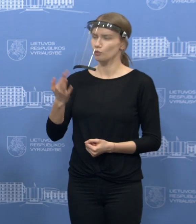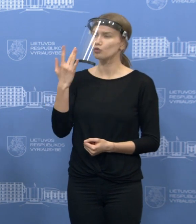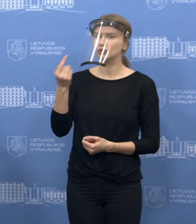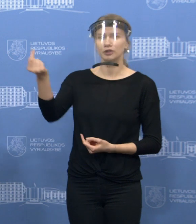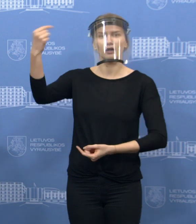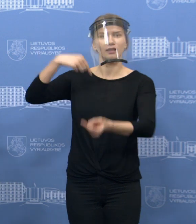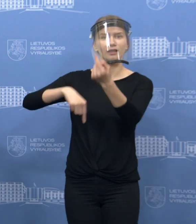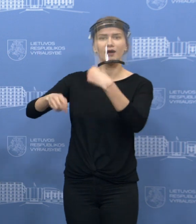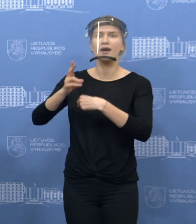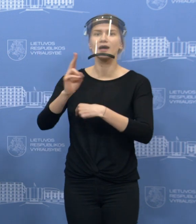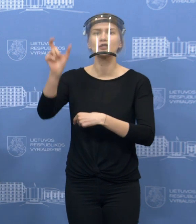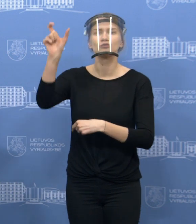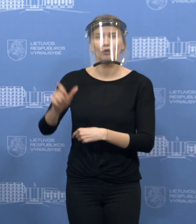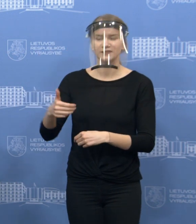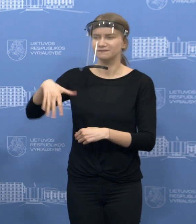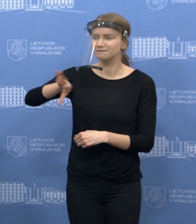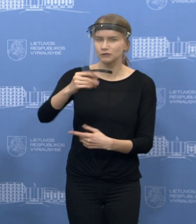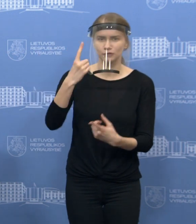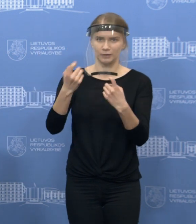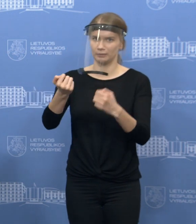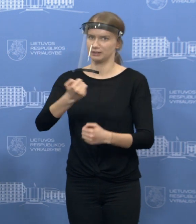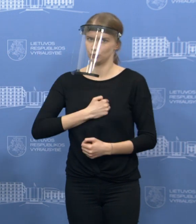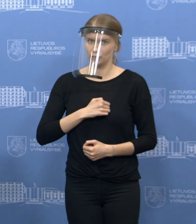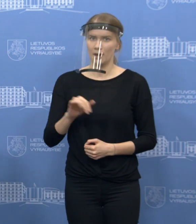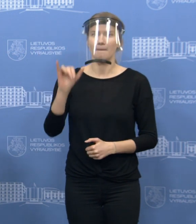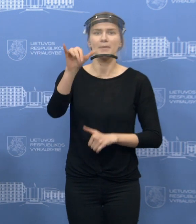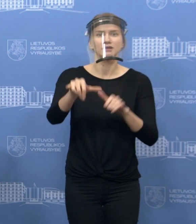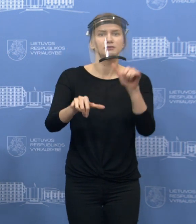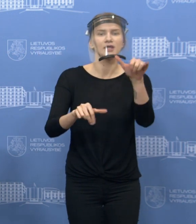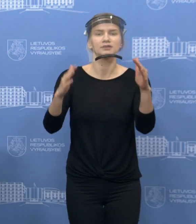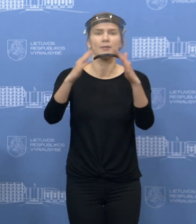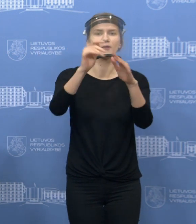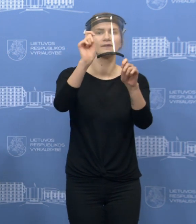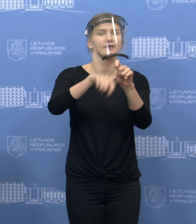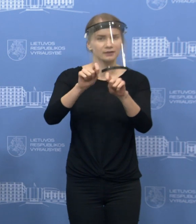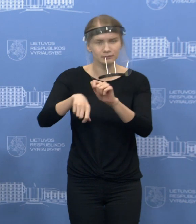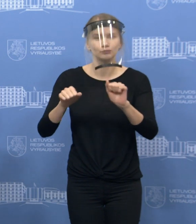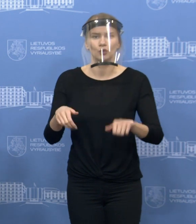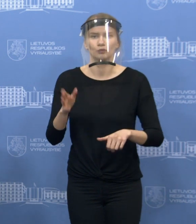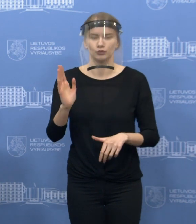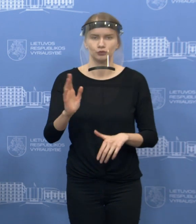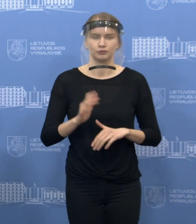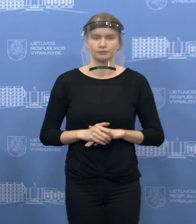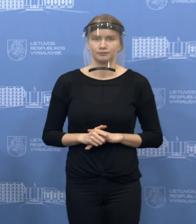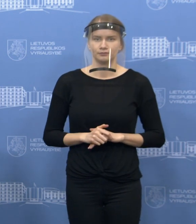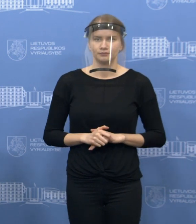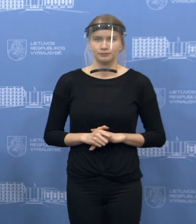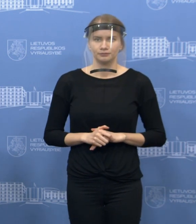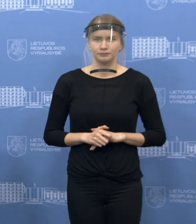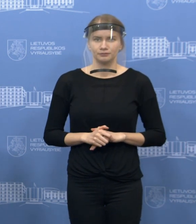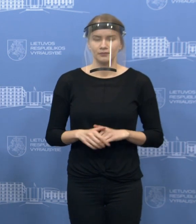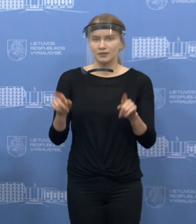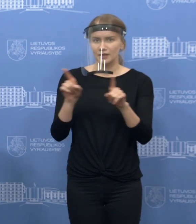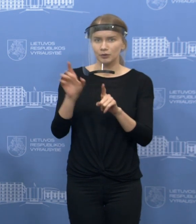informaciją. Na, ne ką mažesnė funkcija ir ne ką mažesnis uždavinys, tai yra kitų